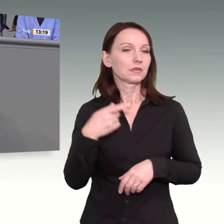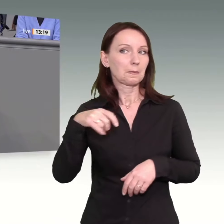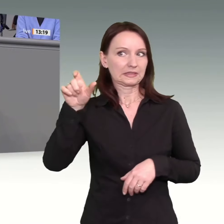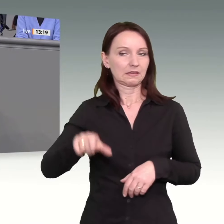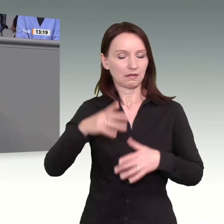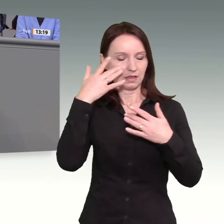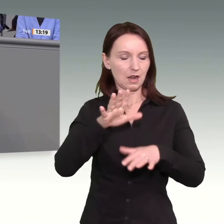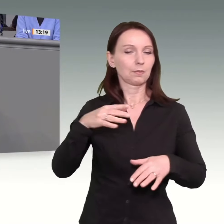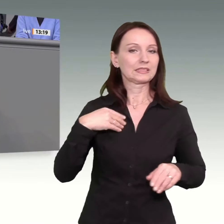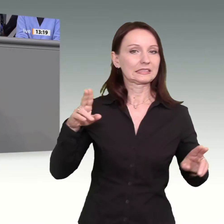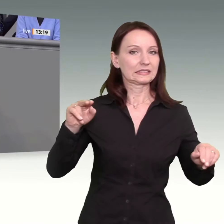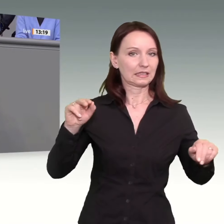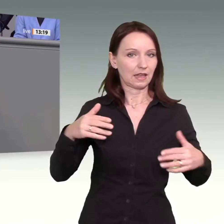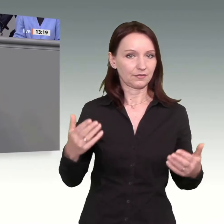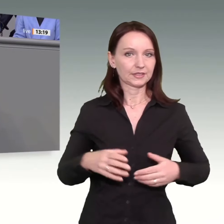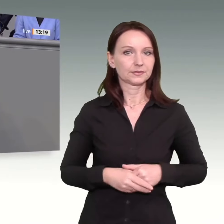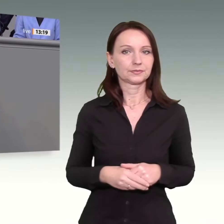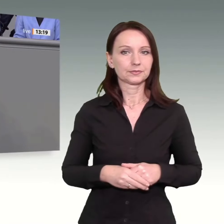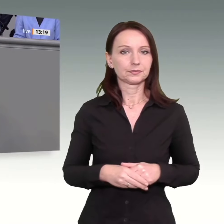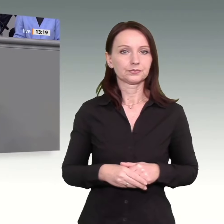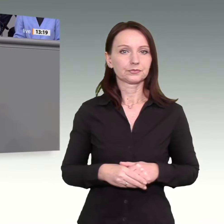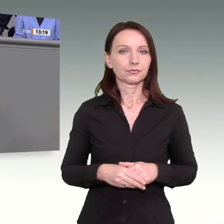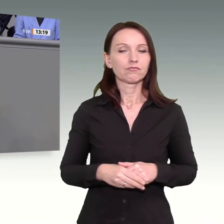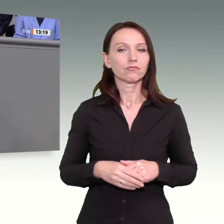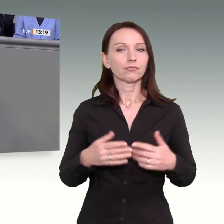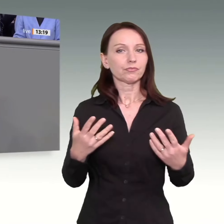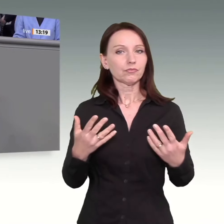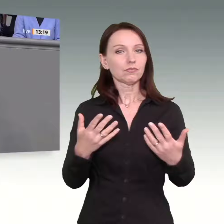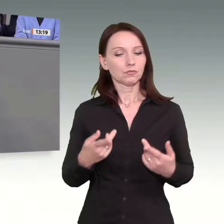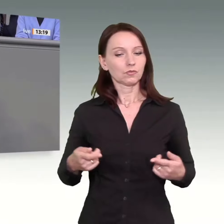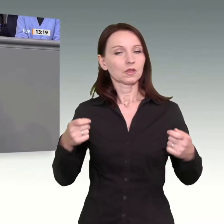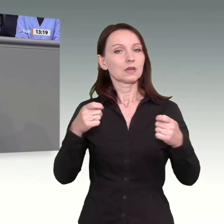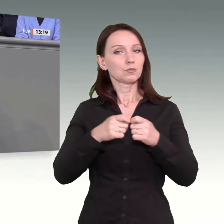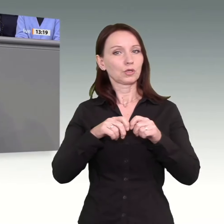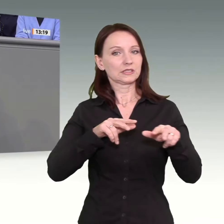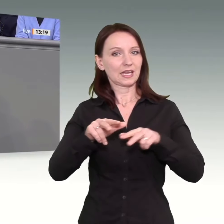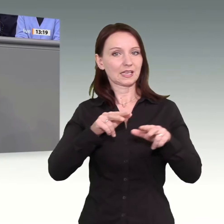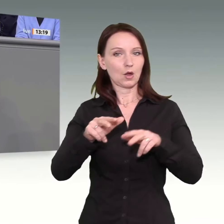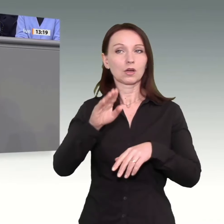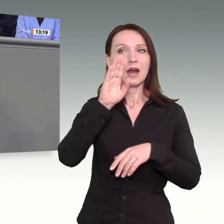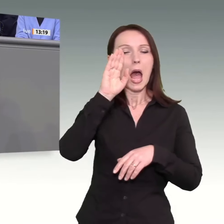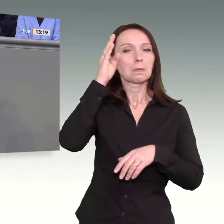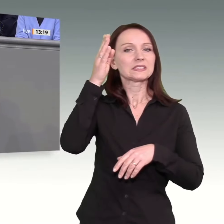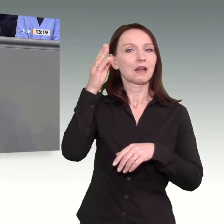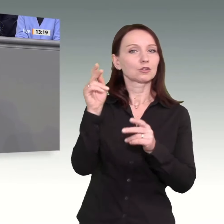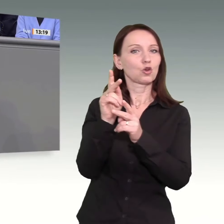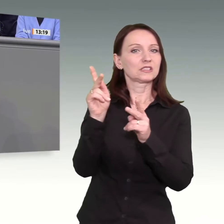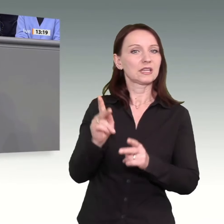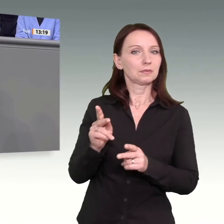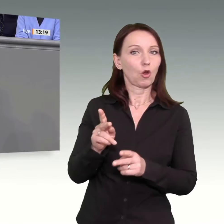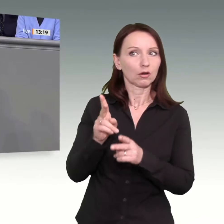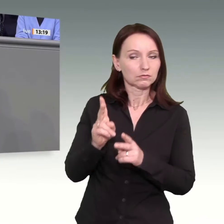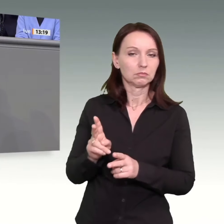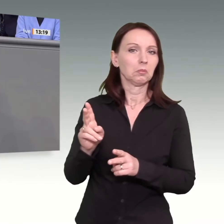Präsidentin, Die Bundesregierung führt keine Auseinandersetzung mit abstrakten Konzeptionen, ob und